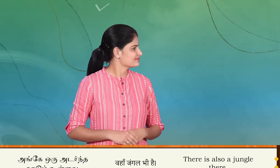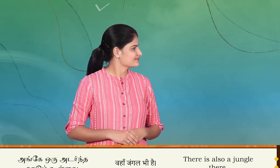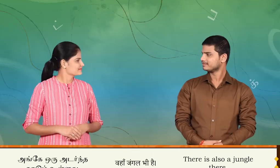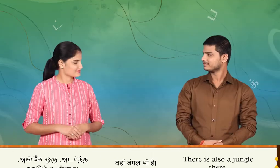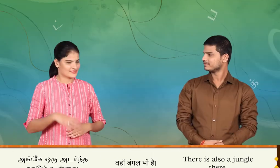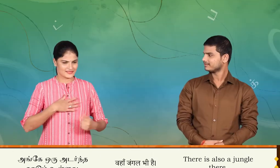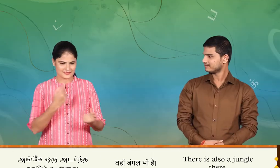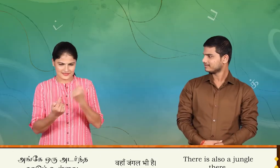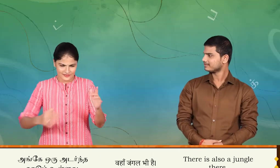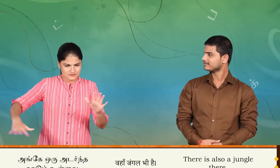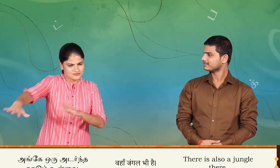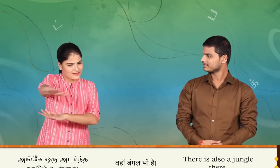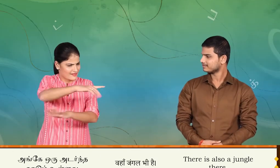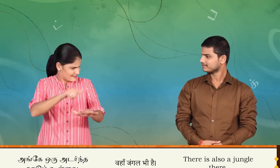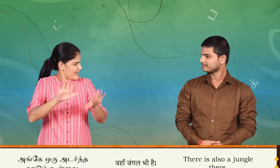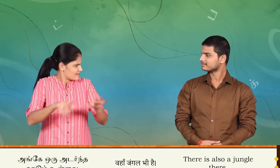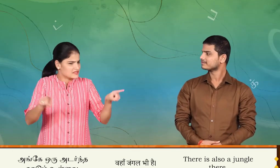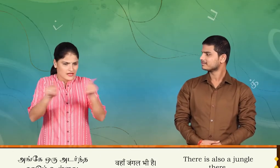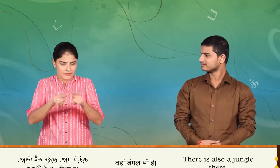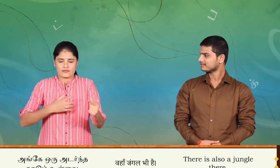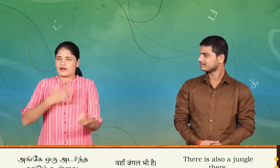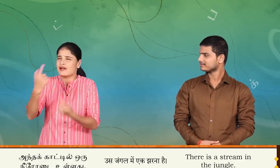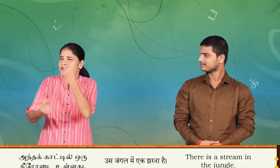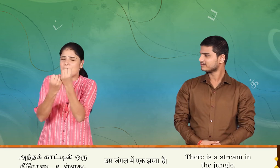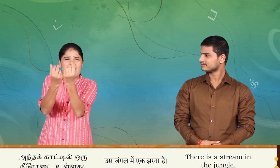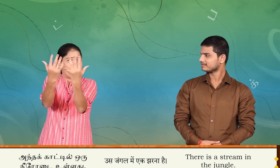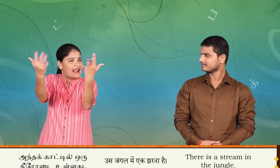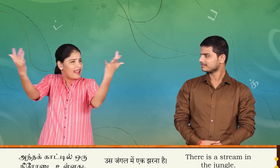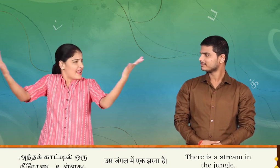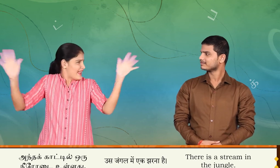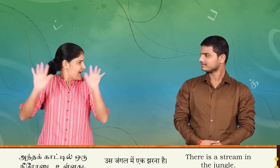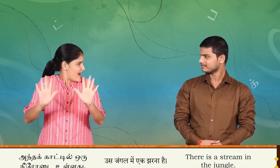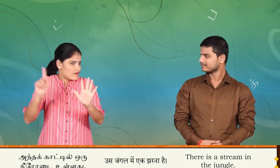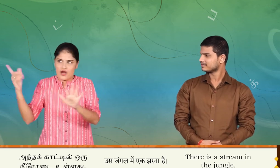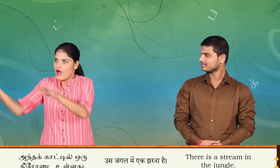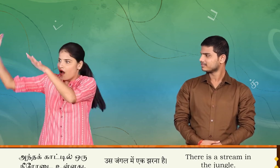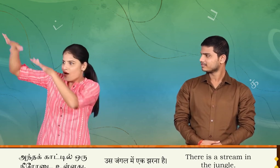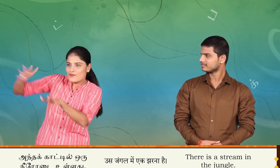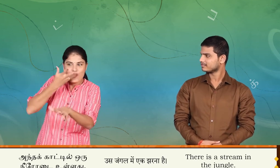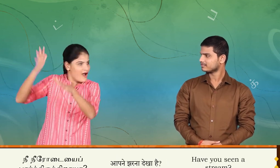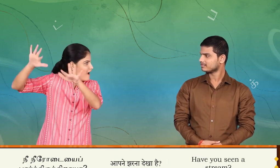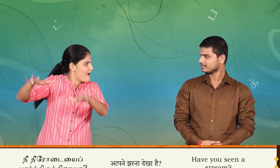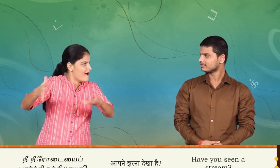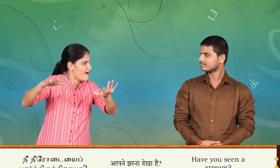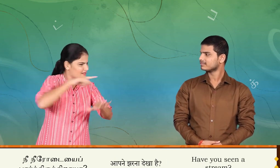அங்கி purse அடன்த காடும் உgeriesள்ளது அந்த காட்டில் ஒரு நีரோடை உocideளது நீ நீரோடையை